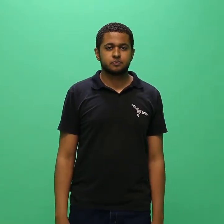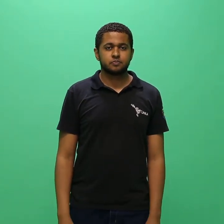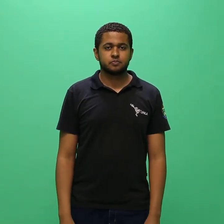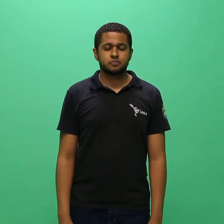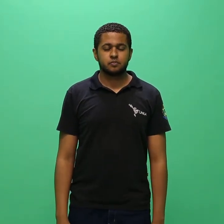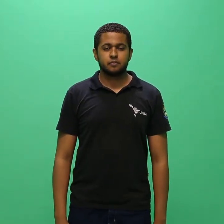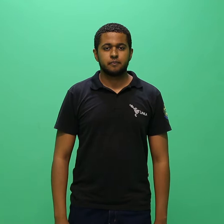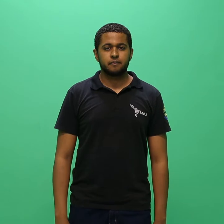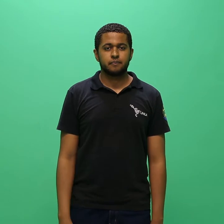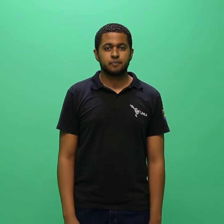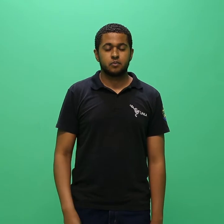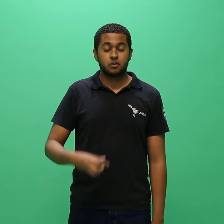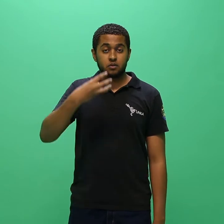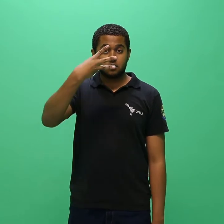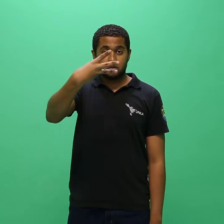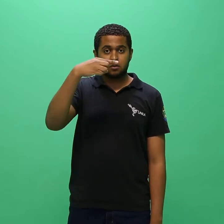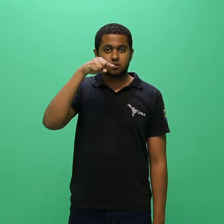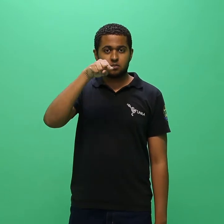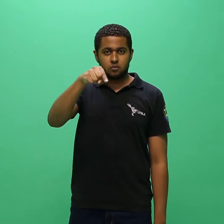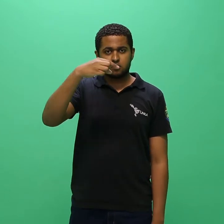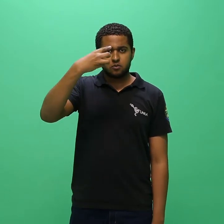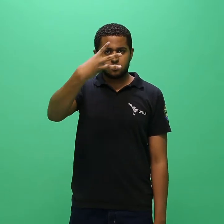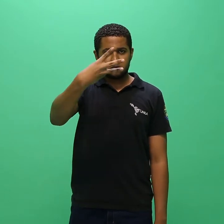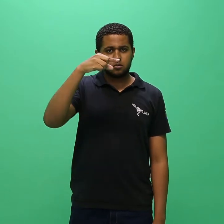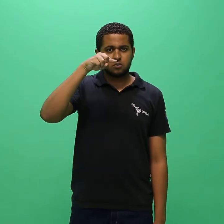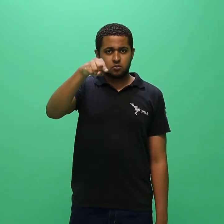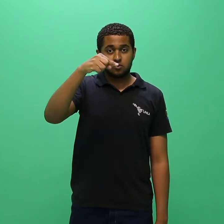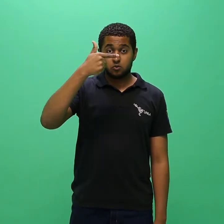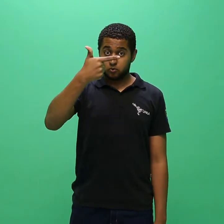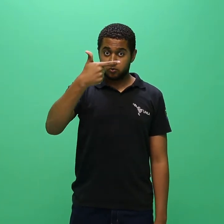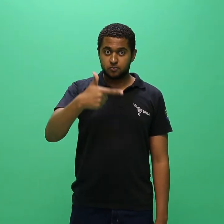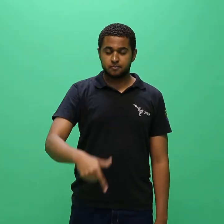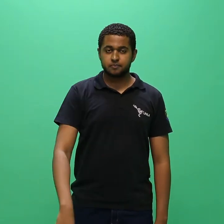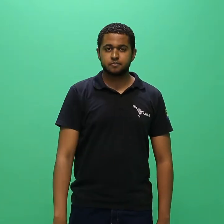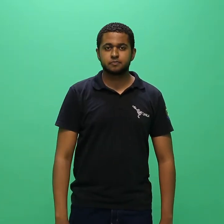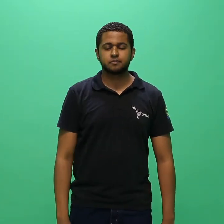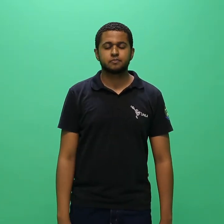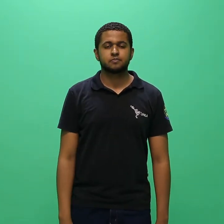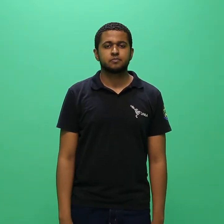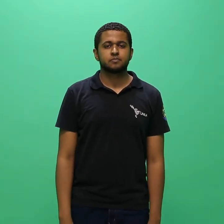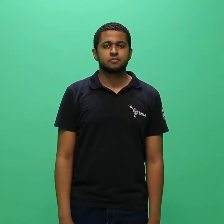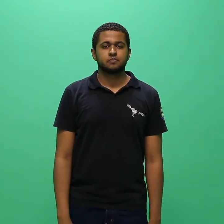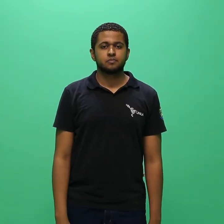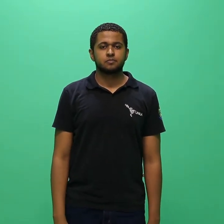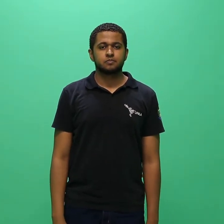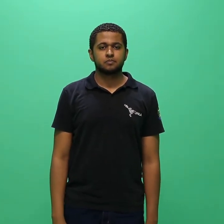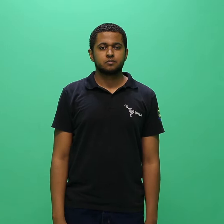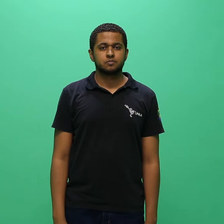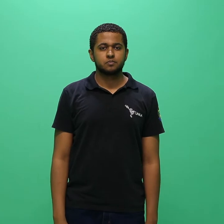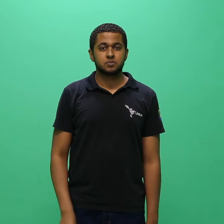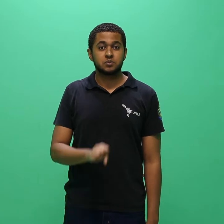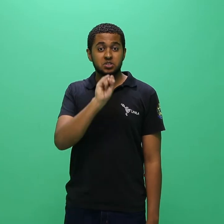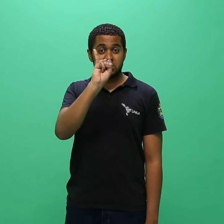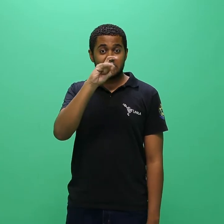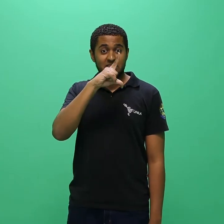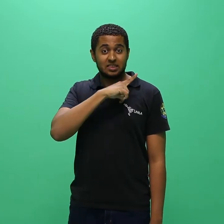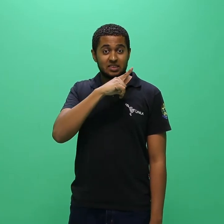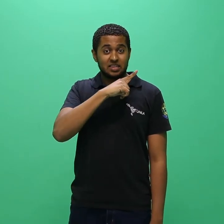3.3.3 Havendo mais de uma inscrição pelo mesmo candidato, na mesma